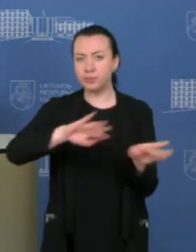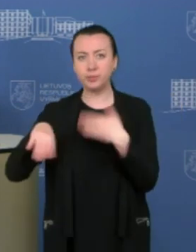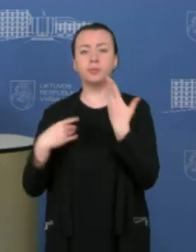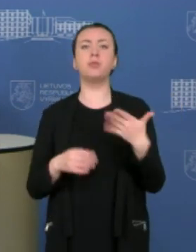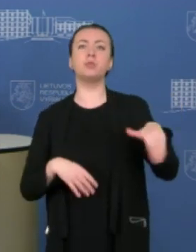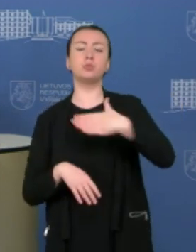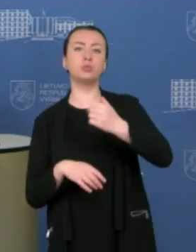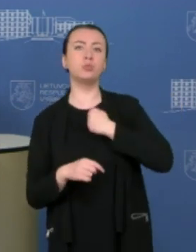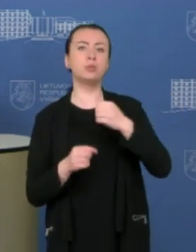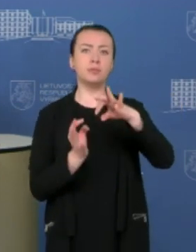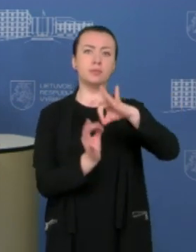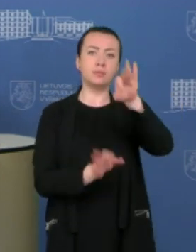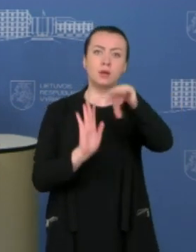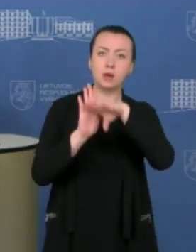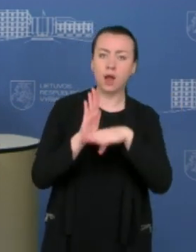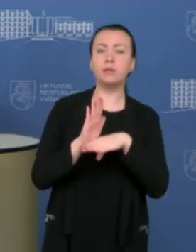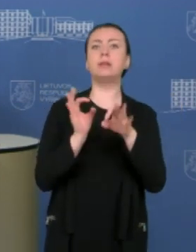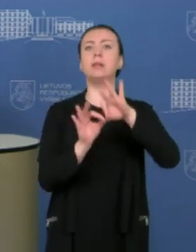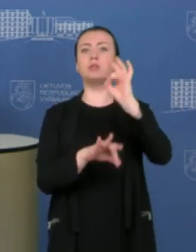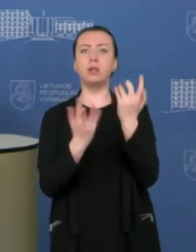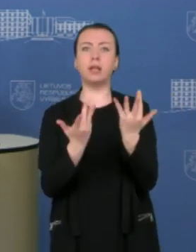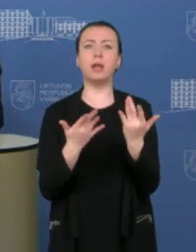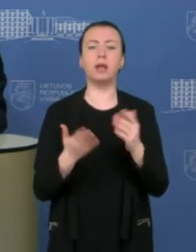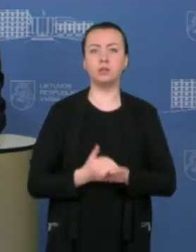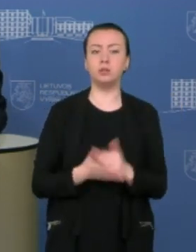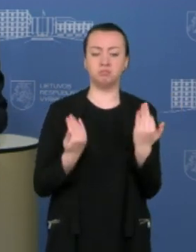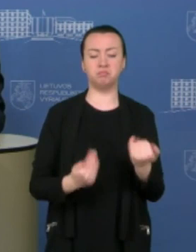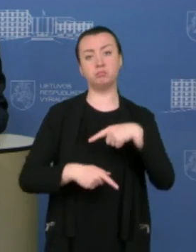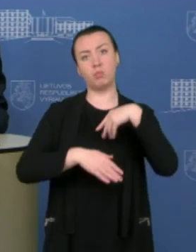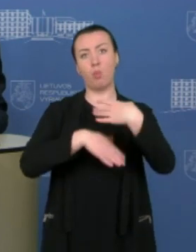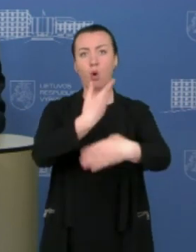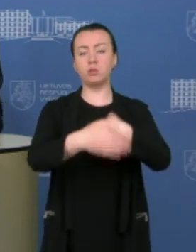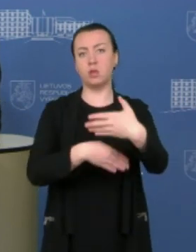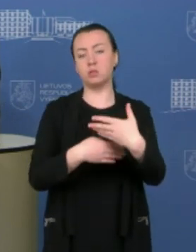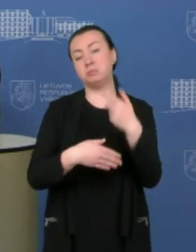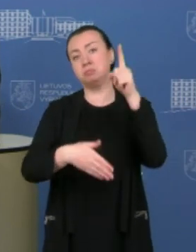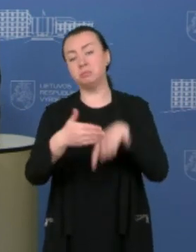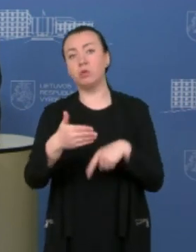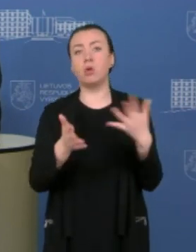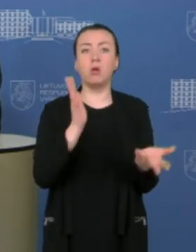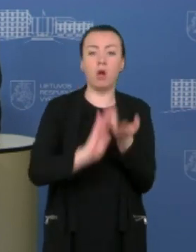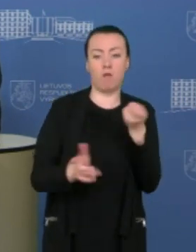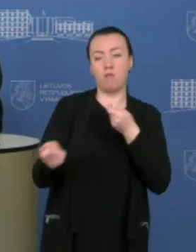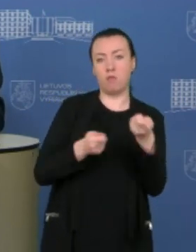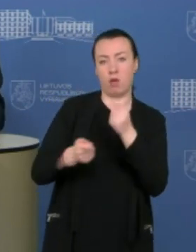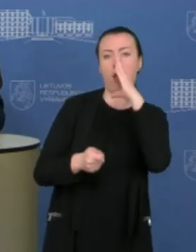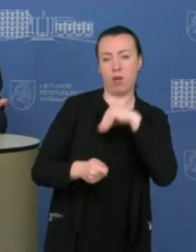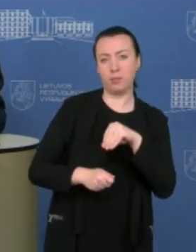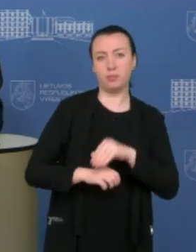turėsim tikslius grafikus, tikslius kiekius ir jau šitas procesas įgaus tam tikrą valdymo,